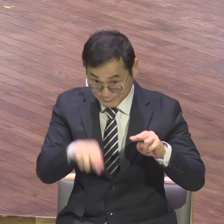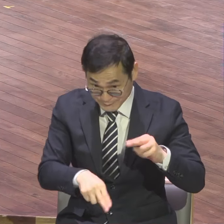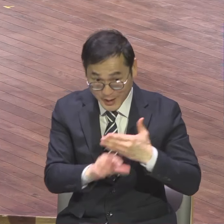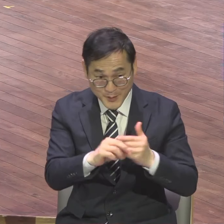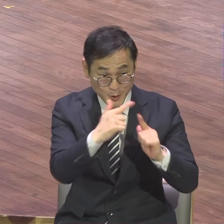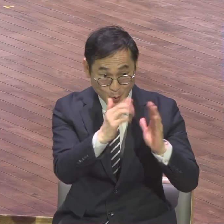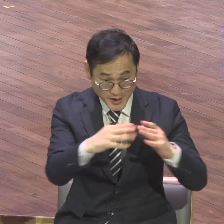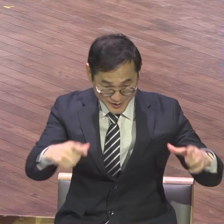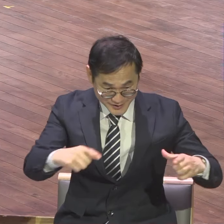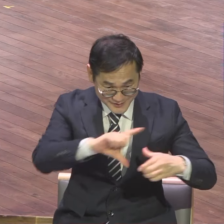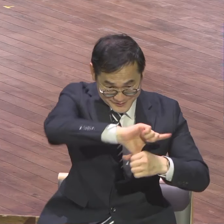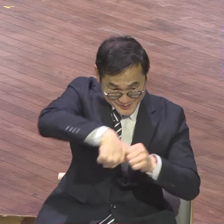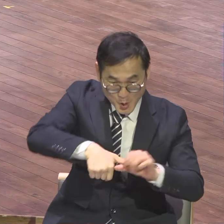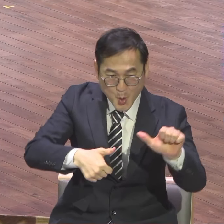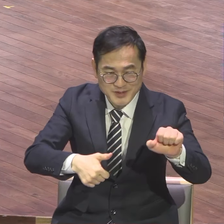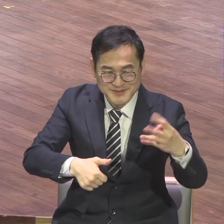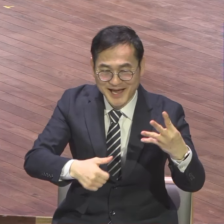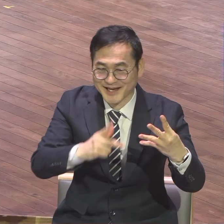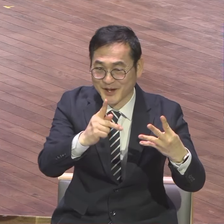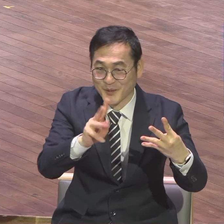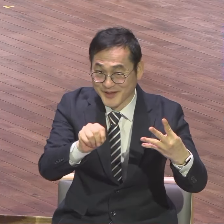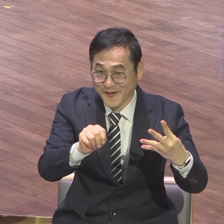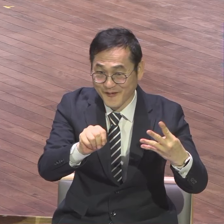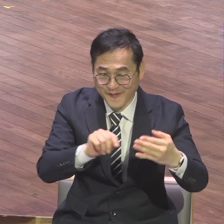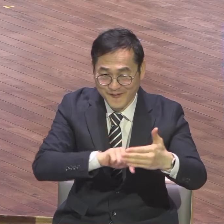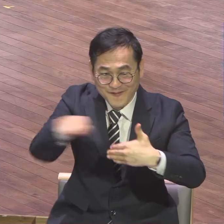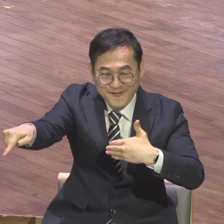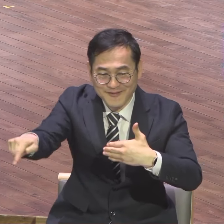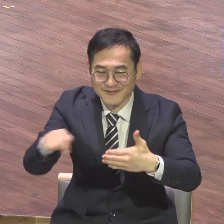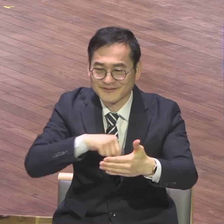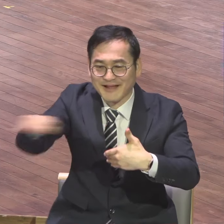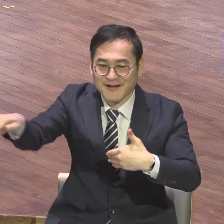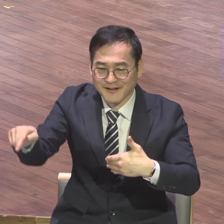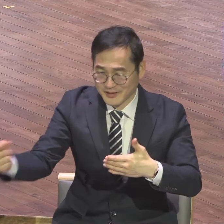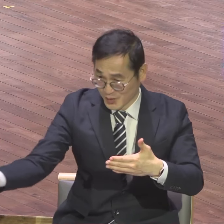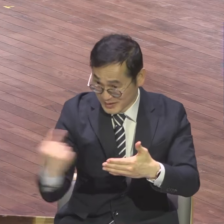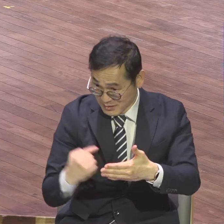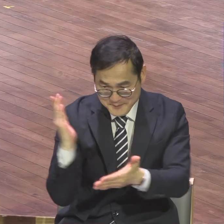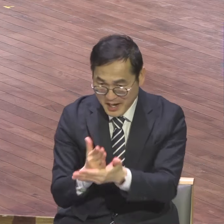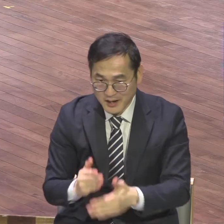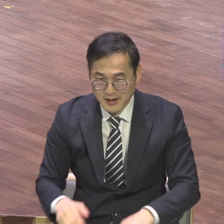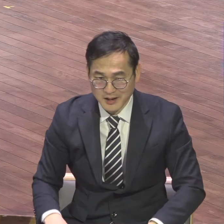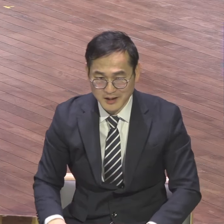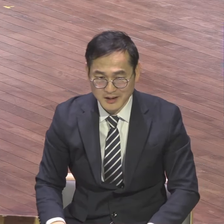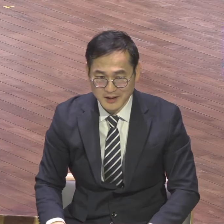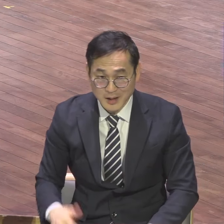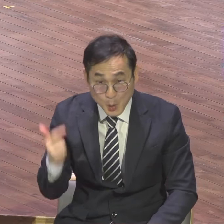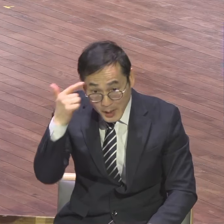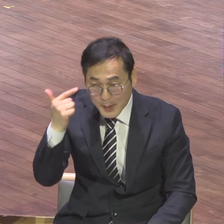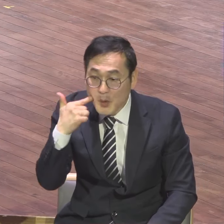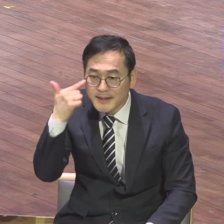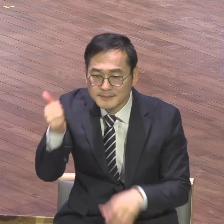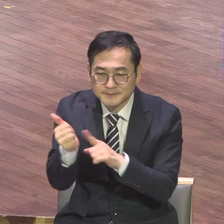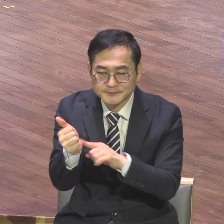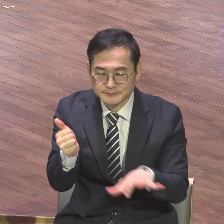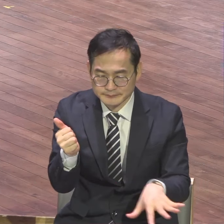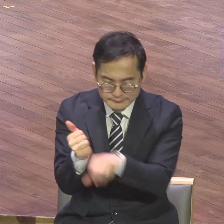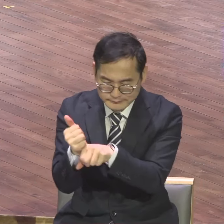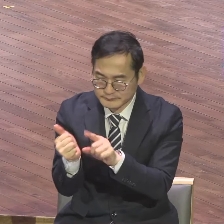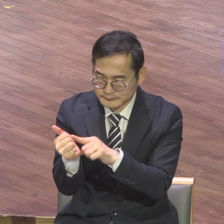법 그 교회에 영향 입히지 마라 나오지도 말고 이게 미국 교회에요 말이 되는